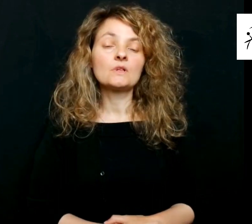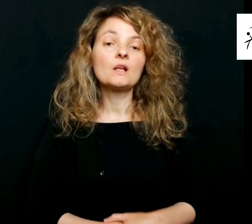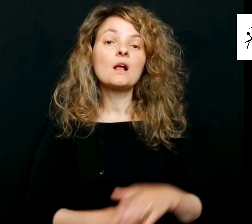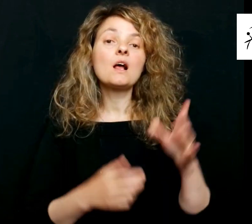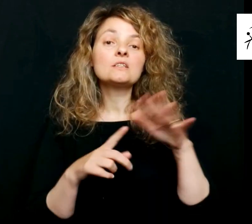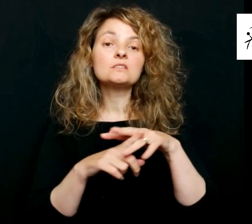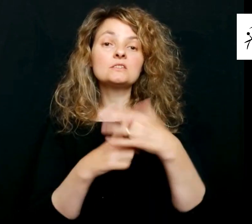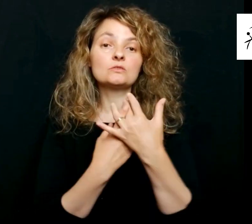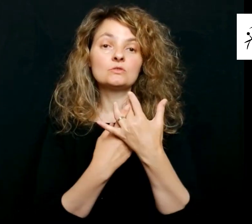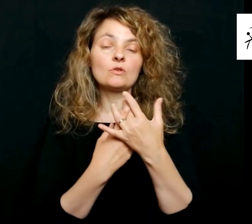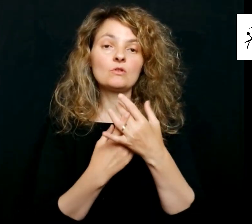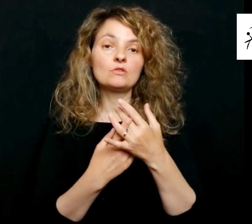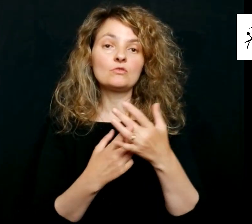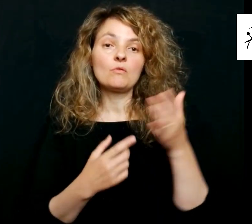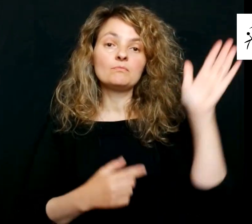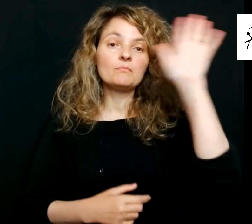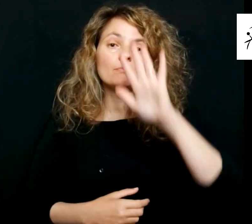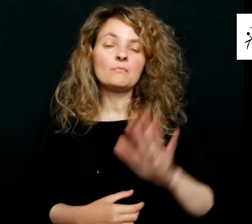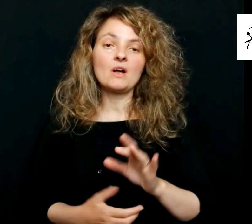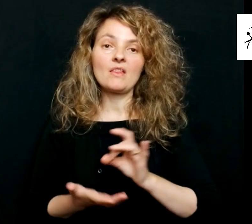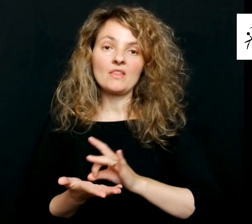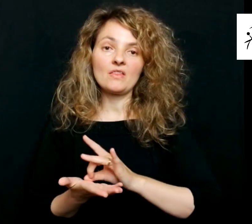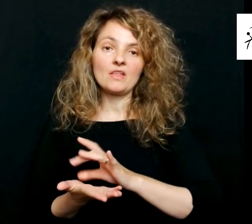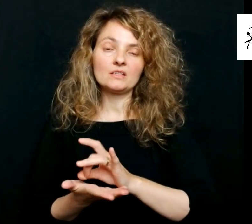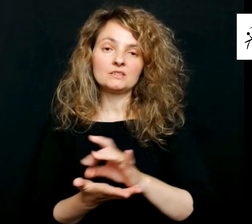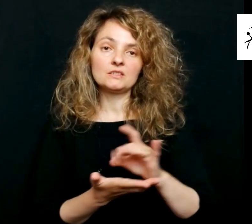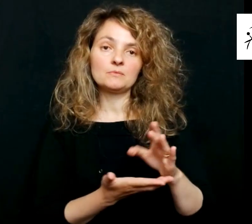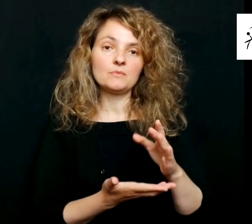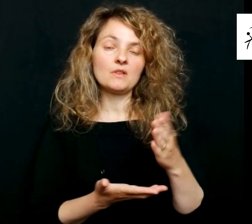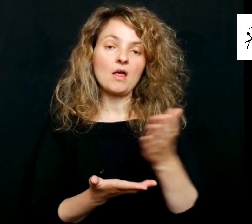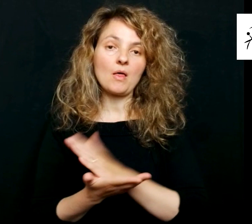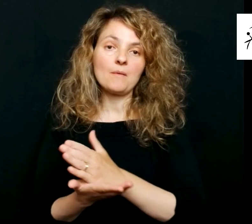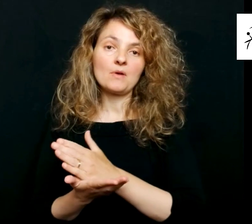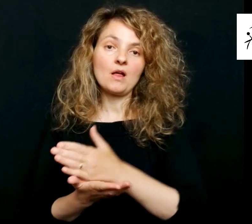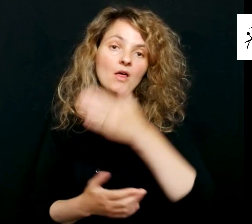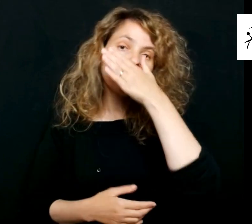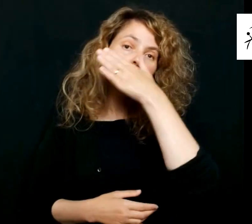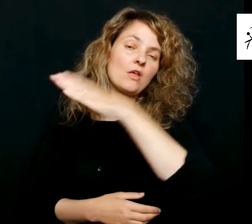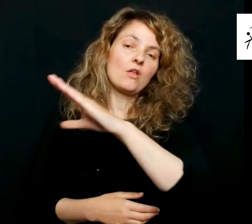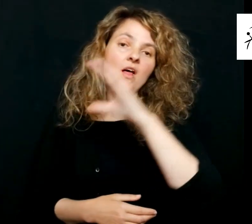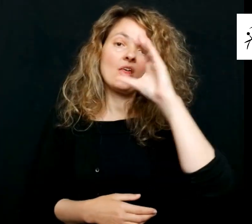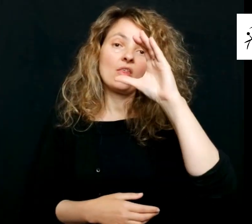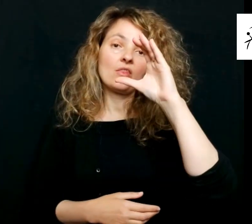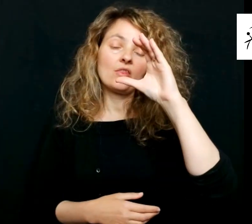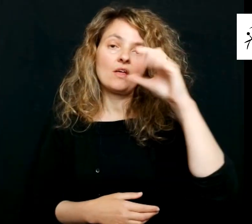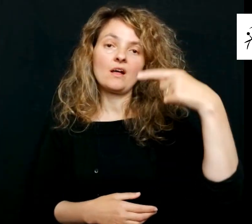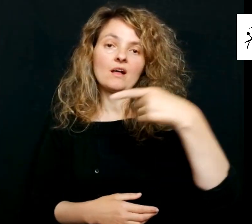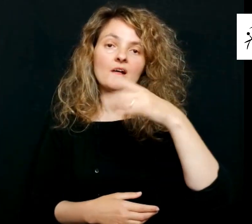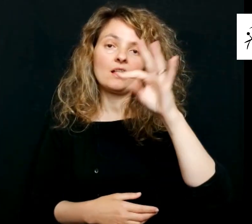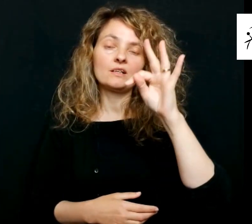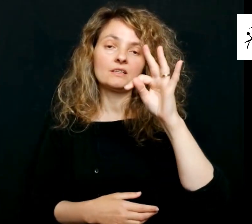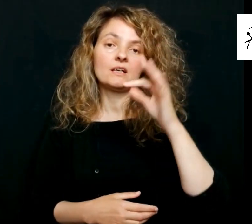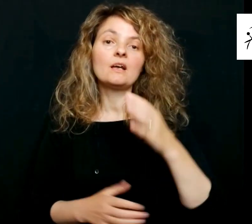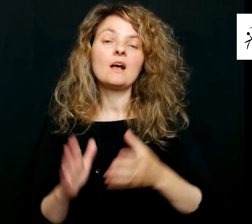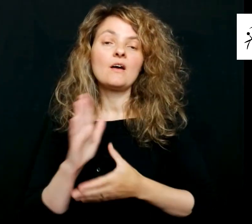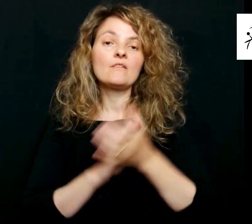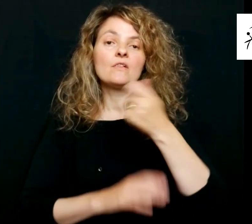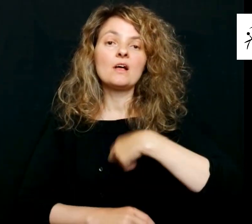Ante la situación de presunto despido masivo de mediadoras denunciada por la CGT, la Federación Española de